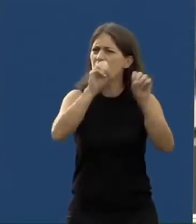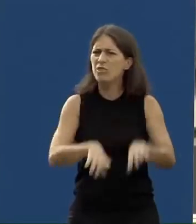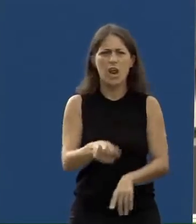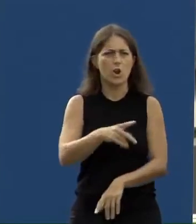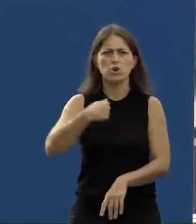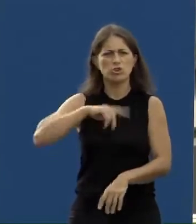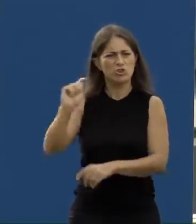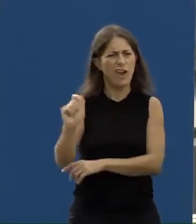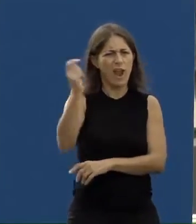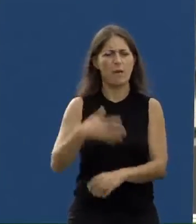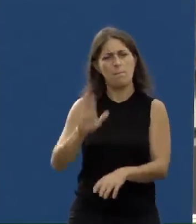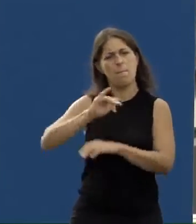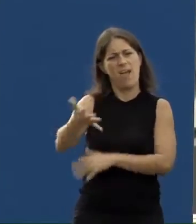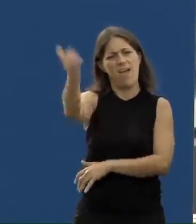venceremos nos. ¡Ay, marea!